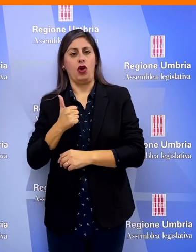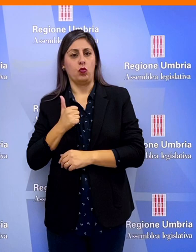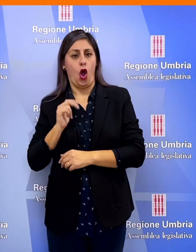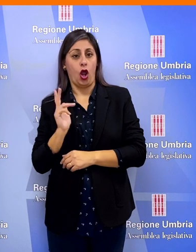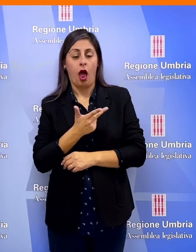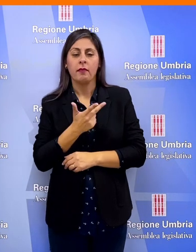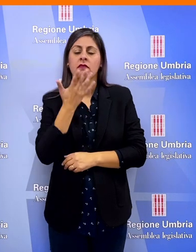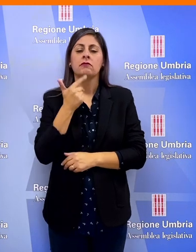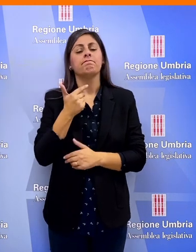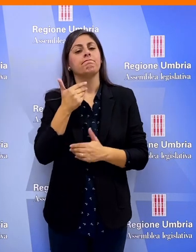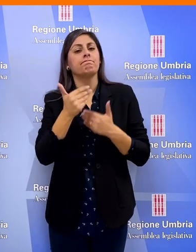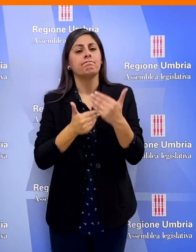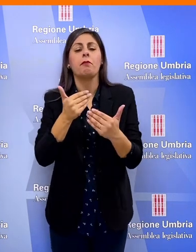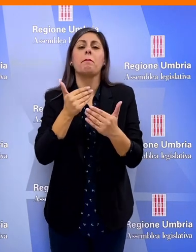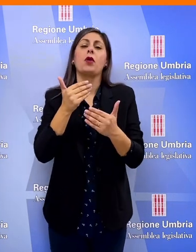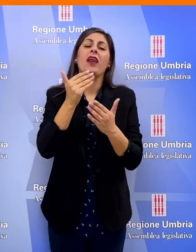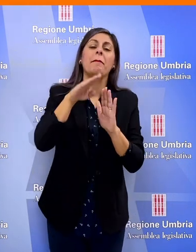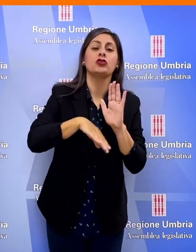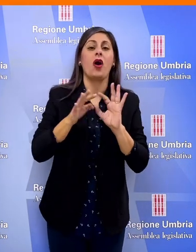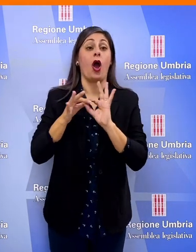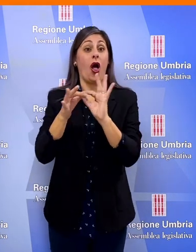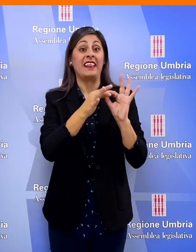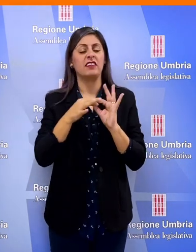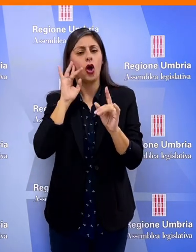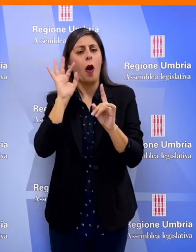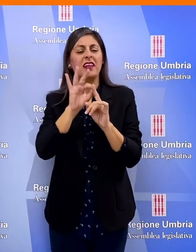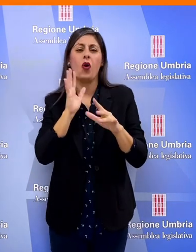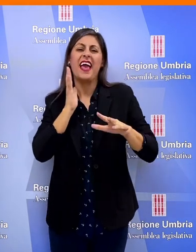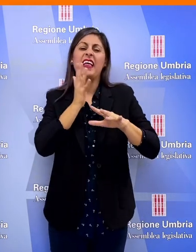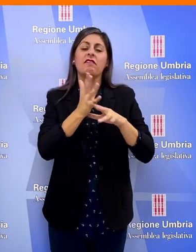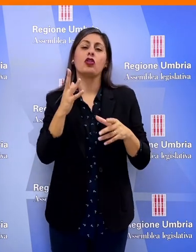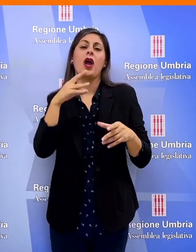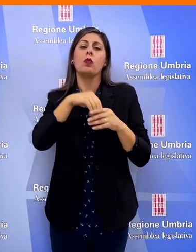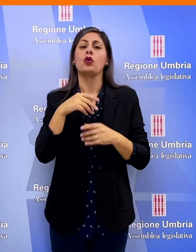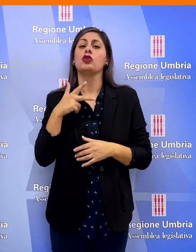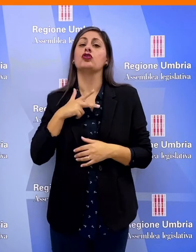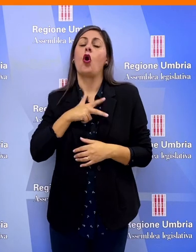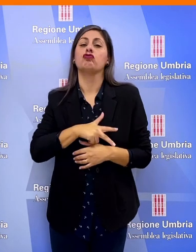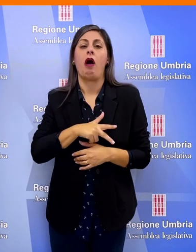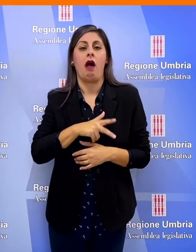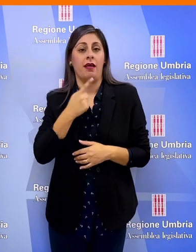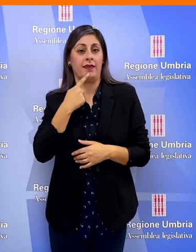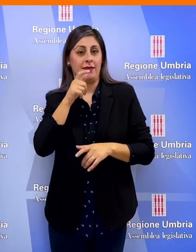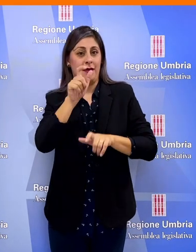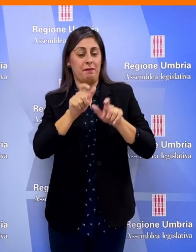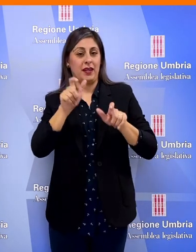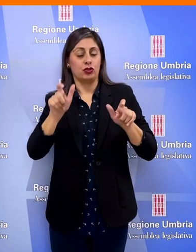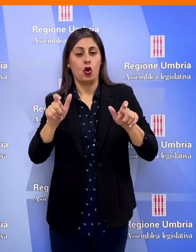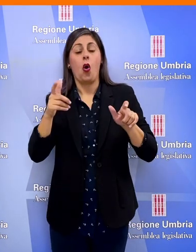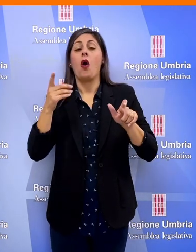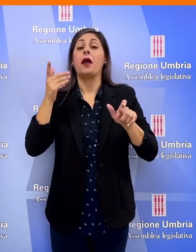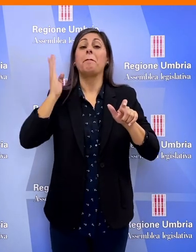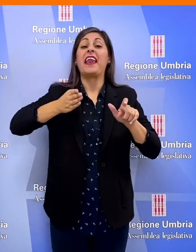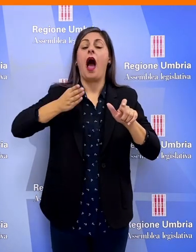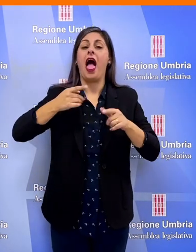la promozione di una programmazione condivisa relativa a interventi di inclusione sociale a favore delle persone in esecuzione